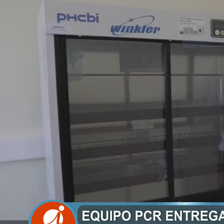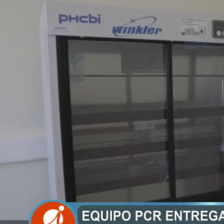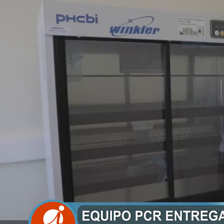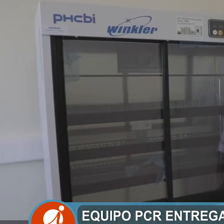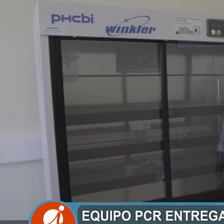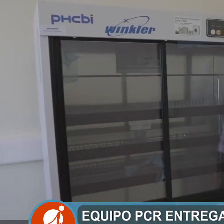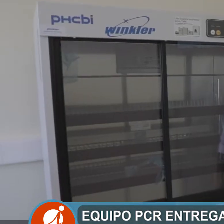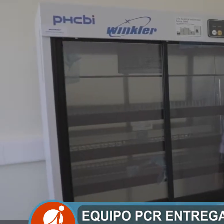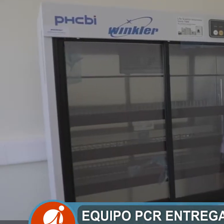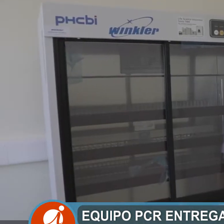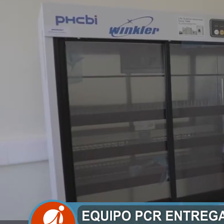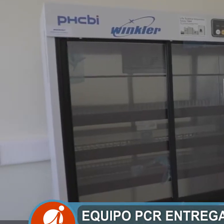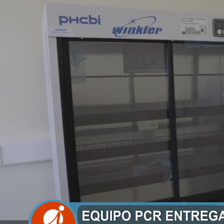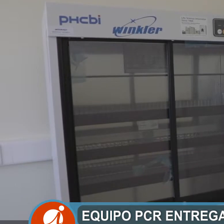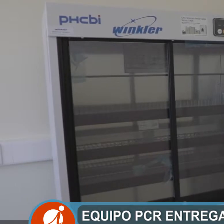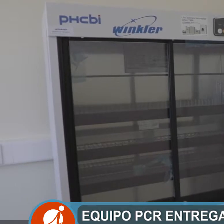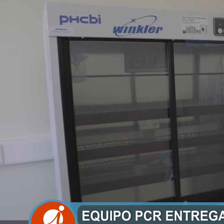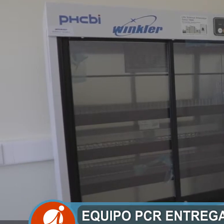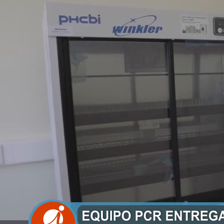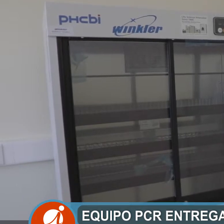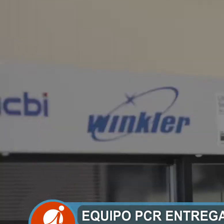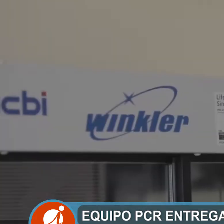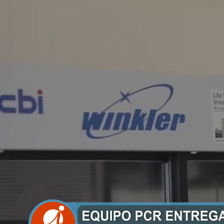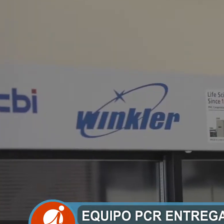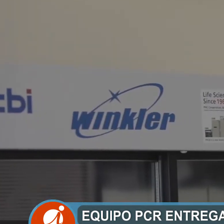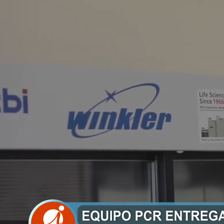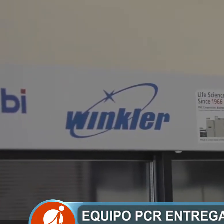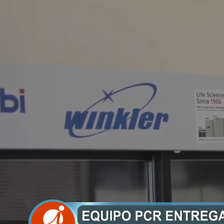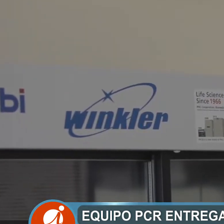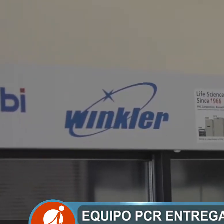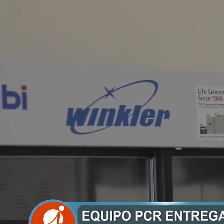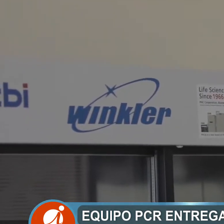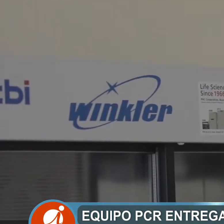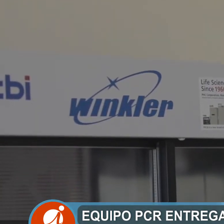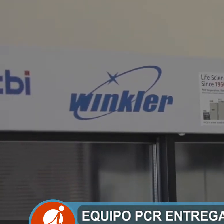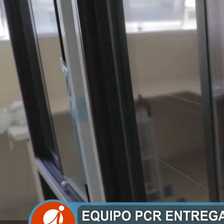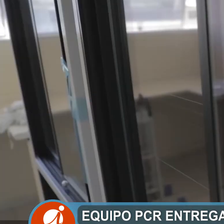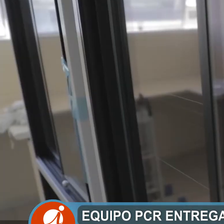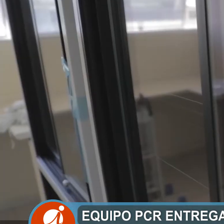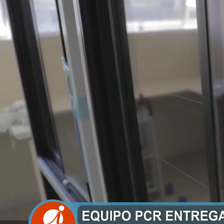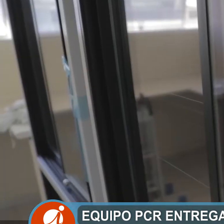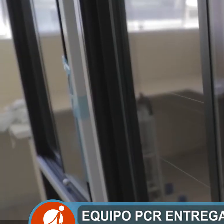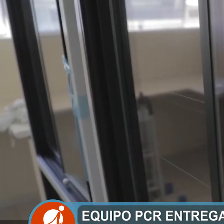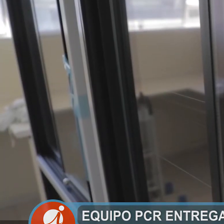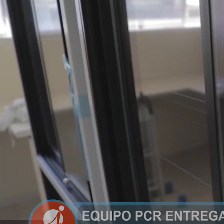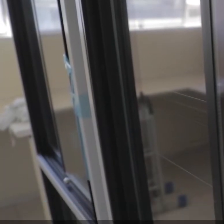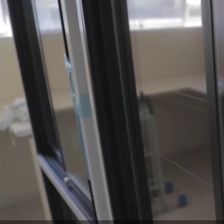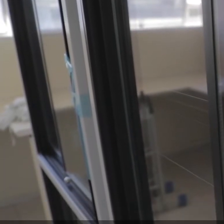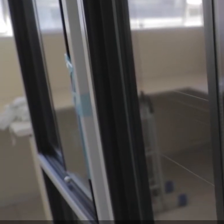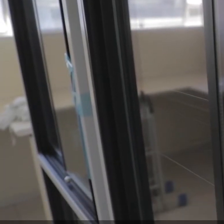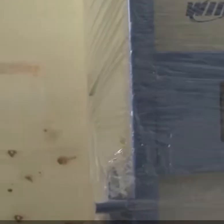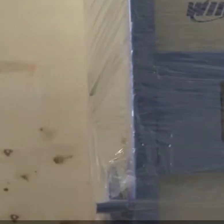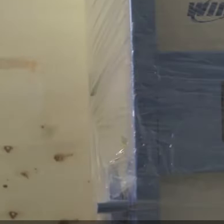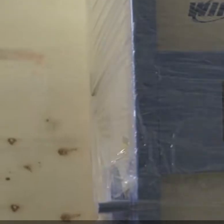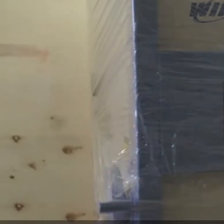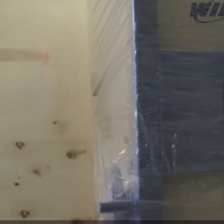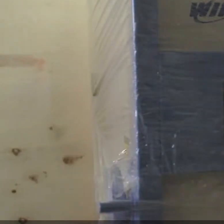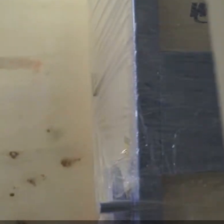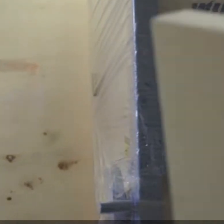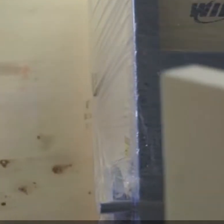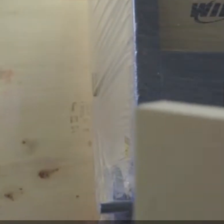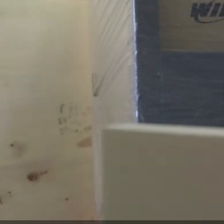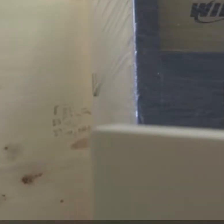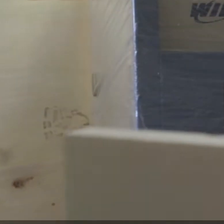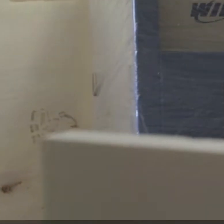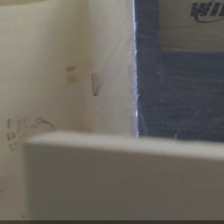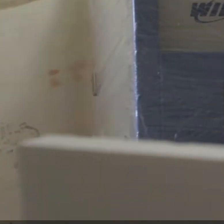habilitación e implementación del laboratorio para iniciar la toma de muestras de coronavirus con equipo PCR, puesto